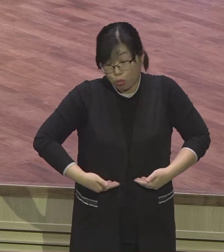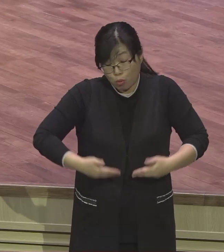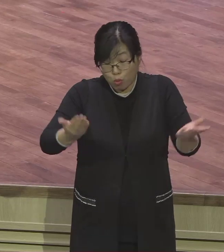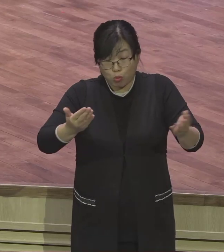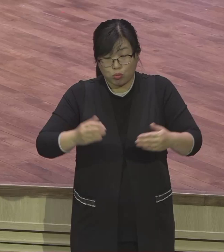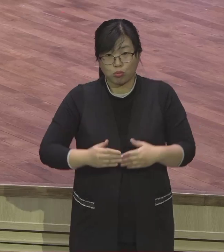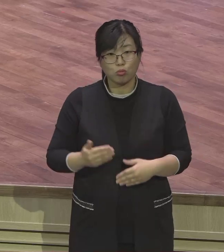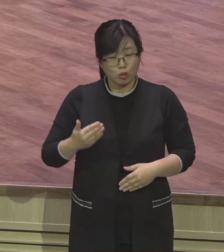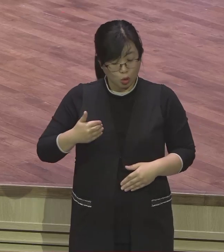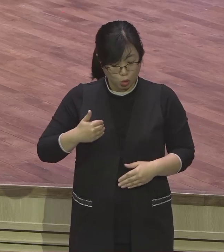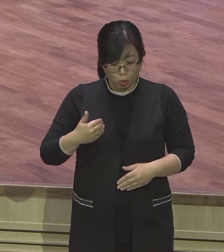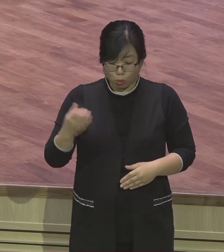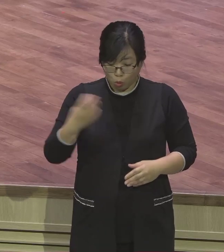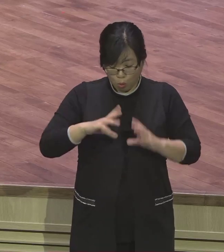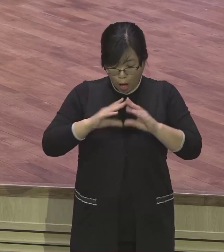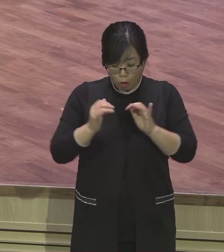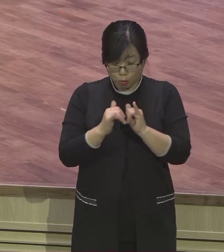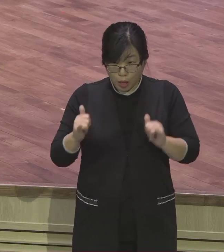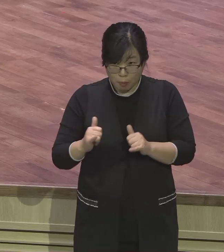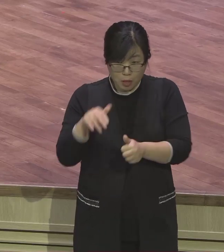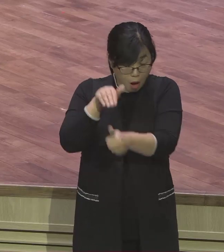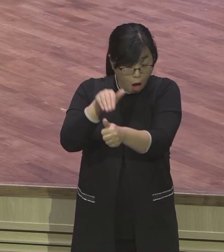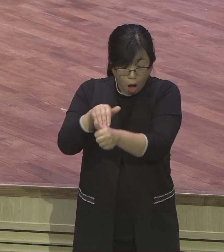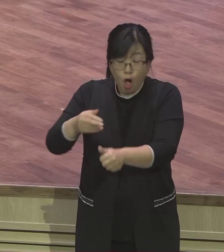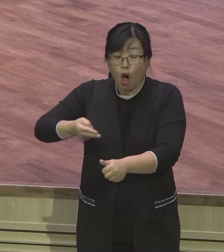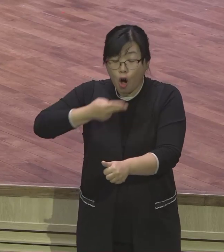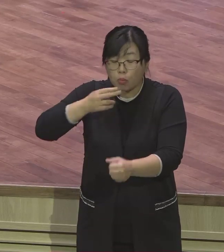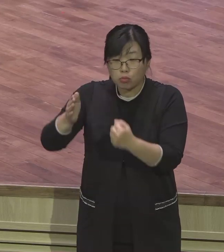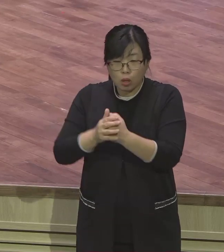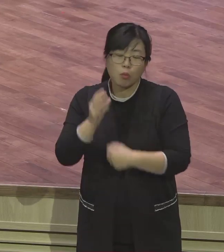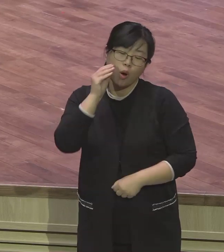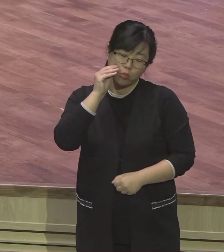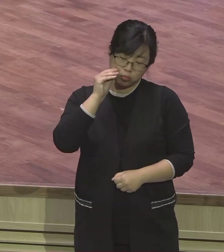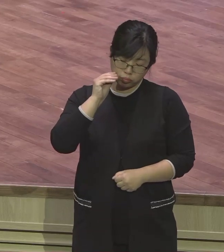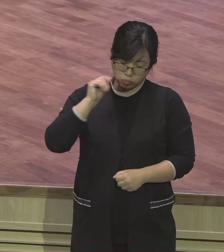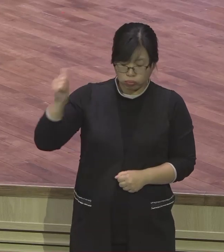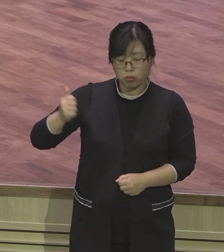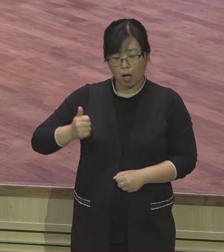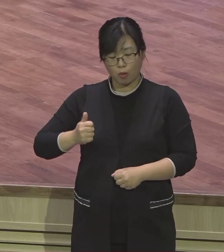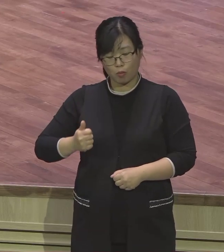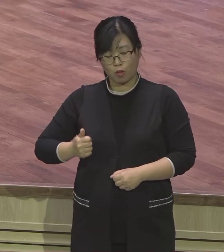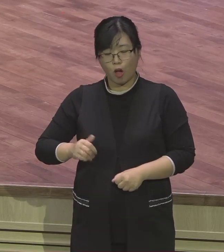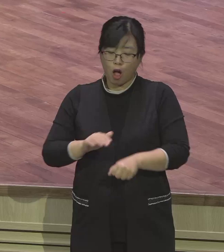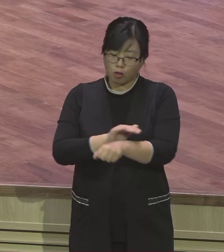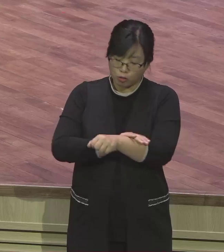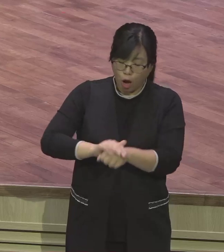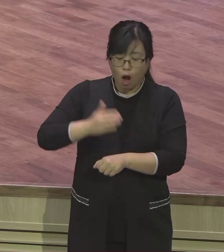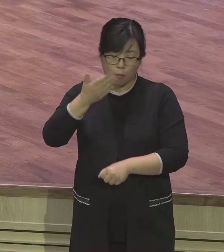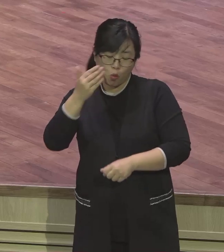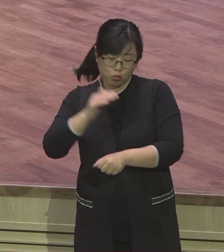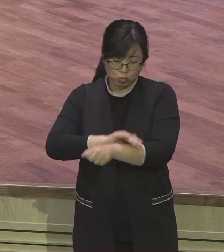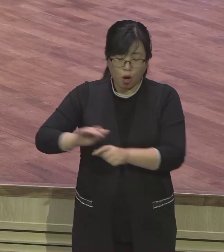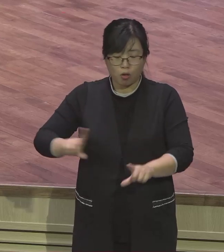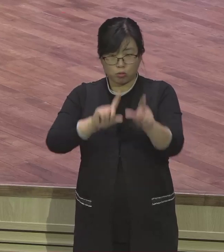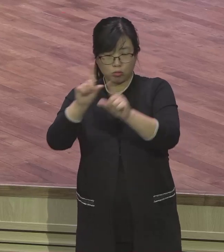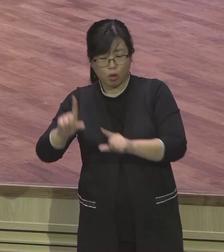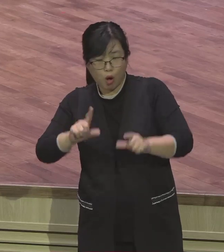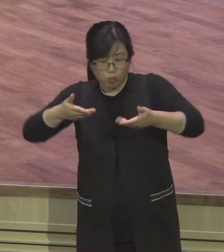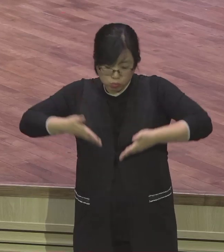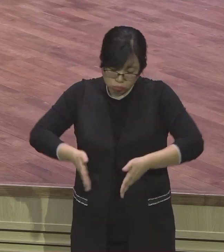된 겁니다. 영유간에 축복을 팍 받은 거예요. 하나님 말씀대로 5절에서 바뀌어 있는 것처럼요.